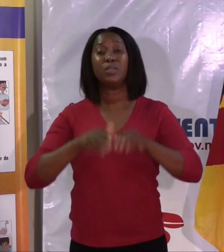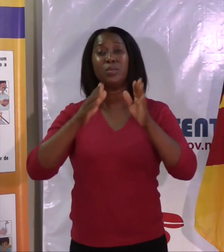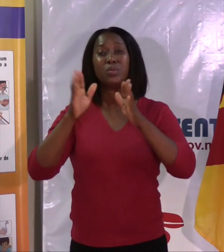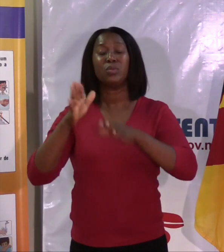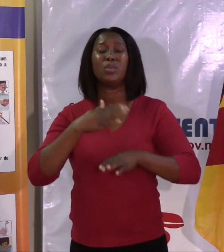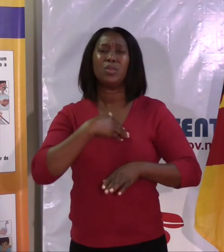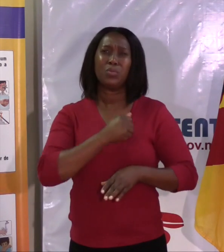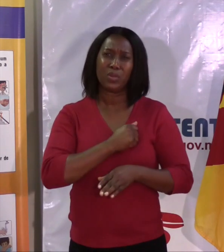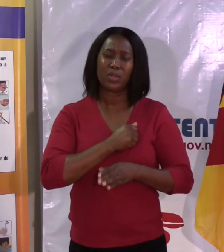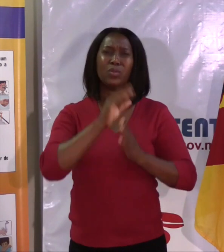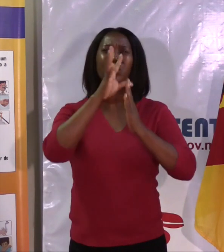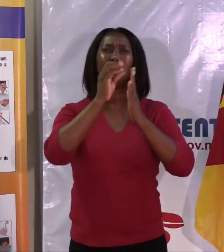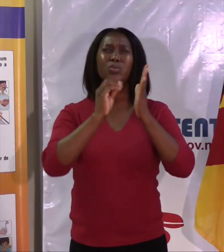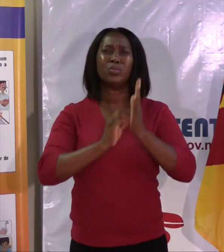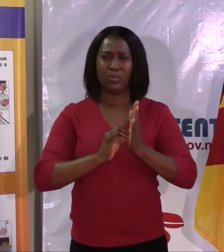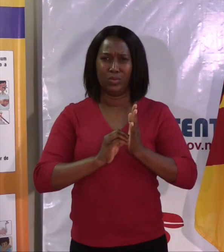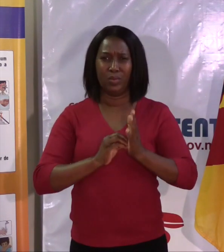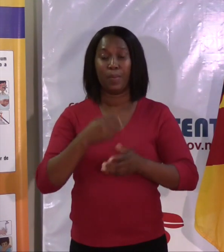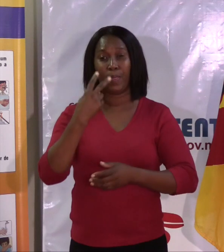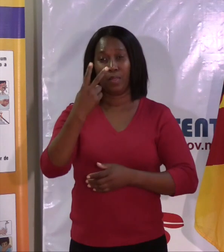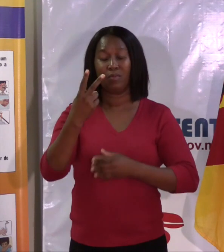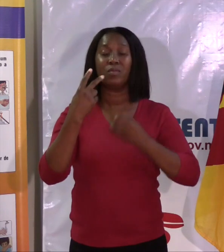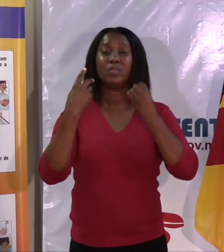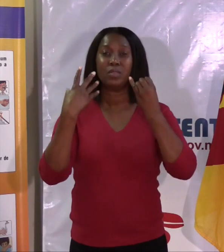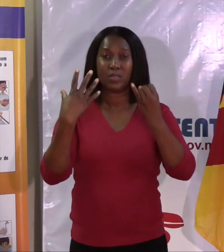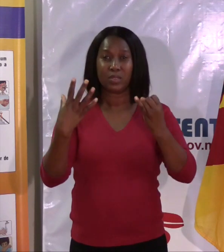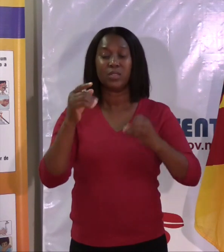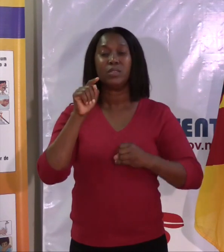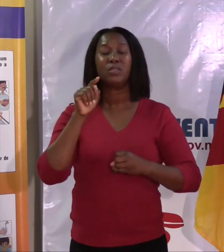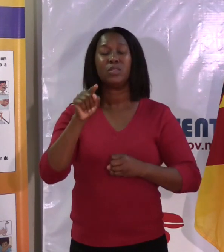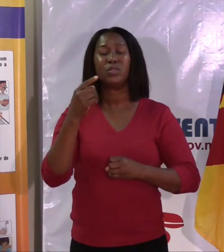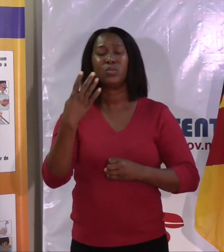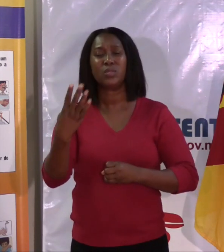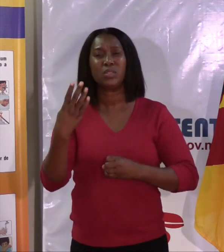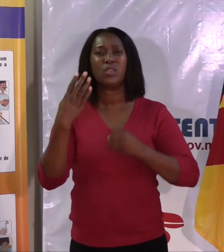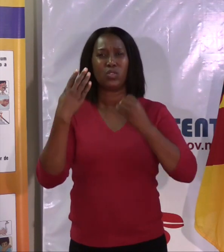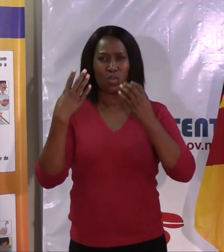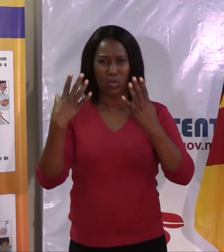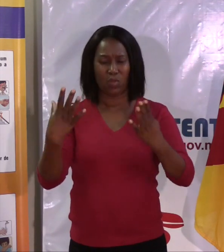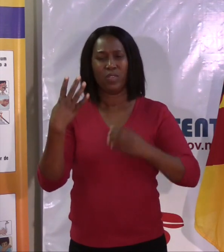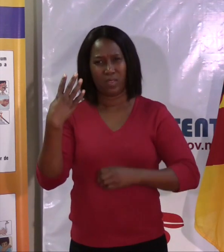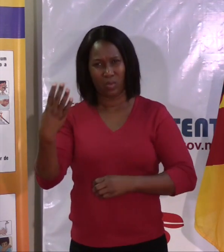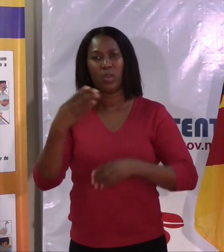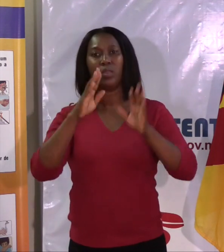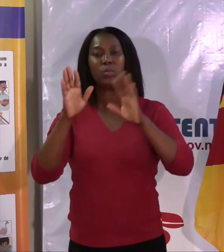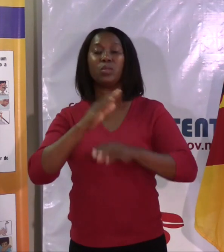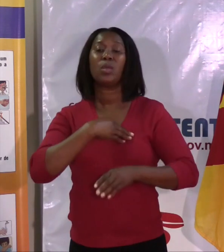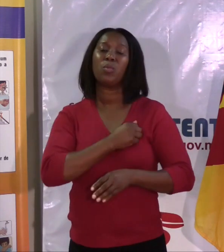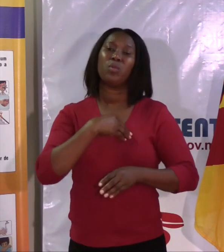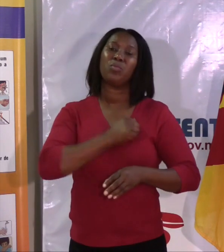registrou-se um total cumulativo de 26.494 óbitos em todo o mundo, sendo que